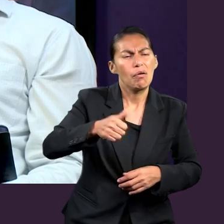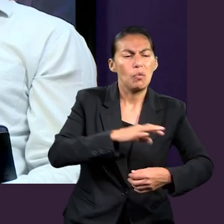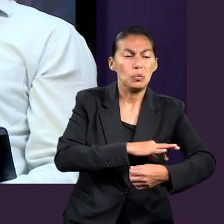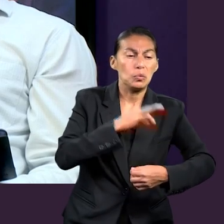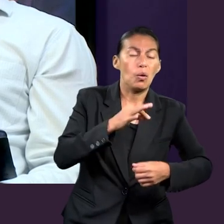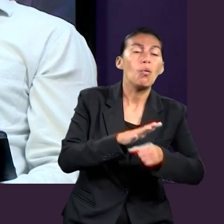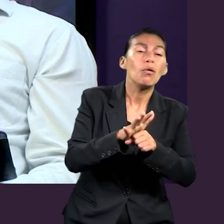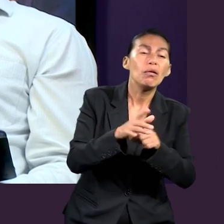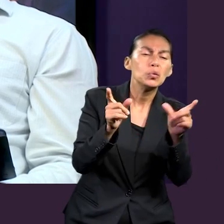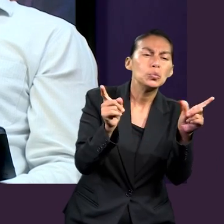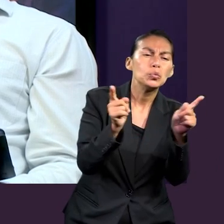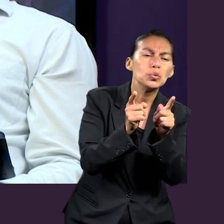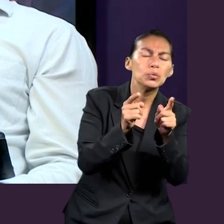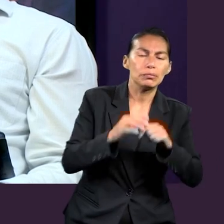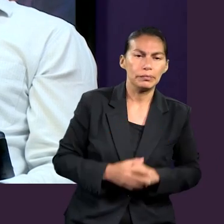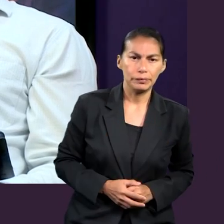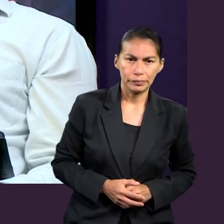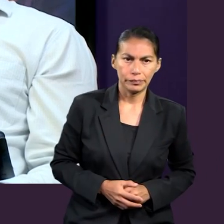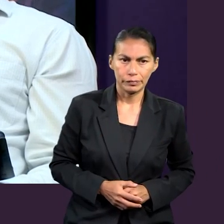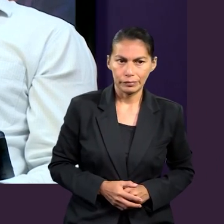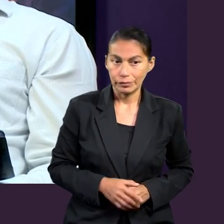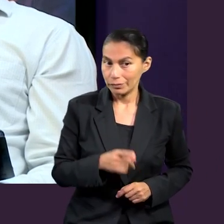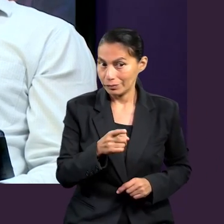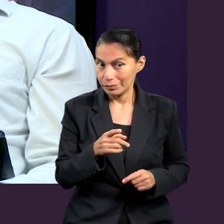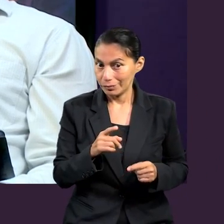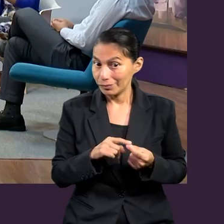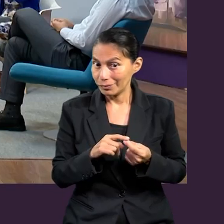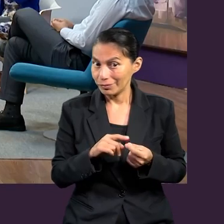quieren rescatar y enfatizar para concluir. ¿Quién empieza? ¿Por acá?